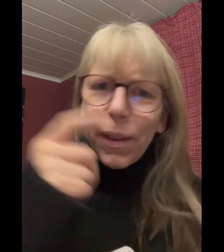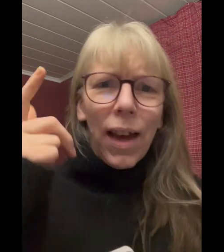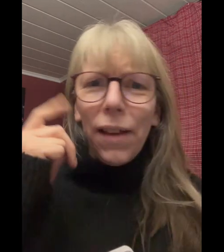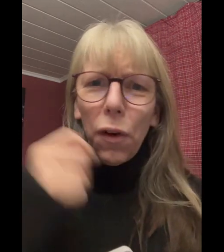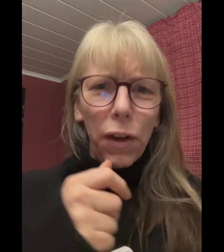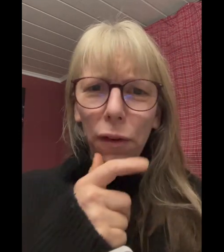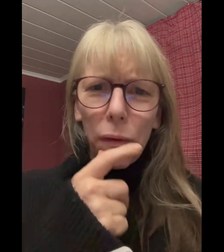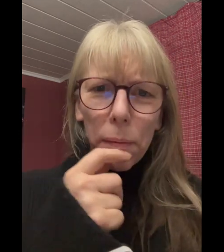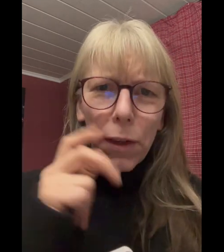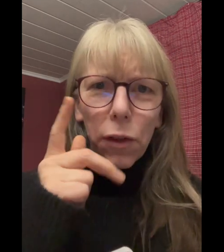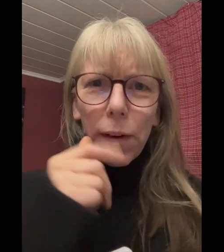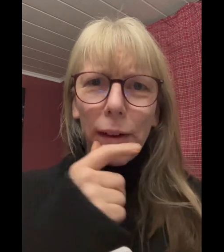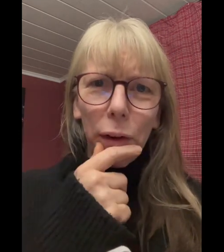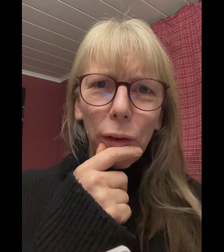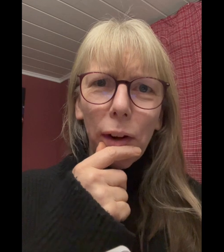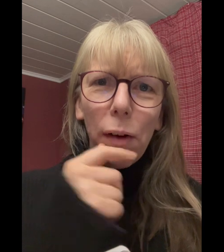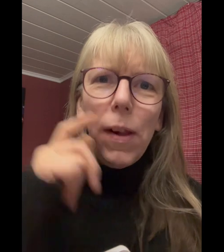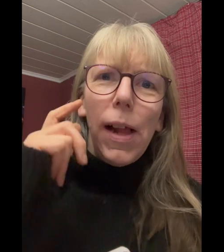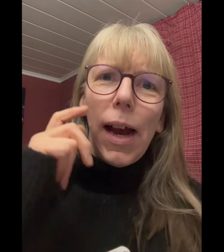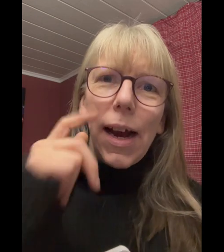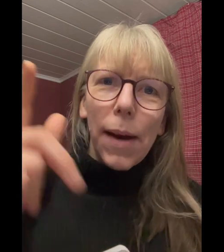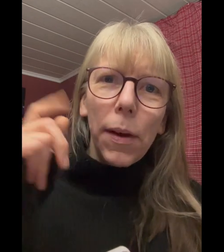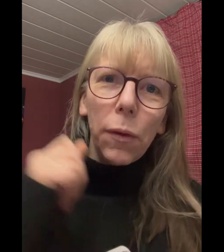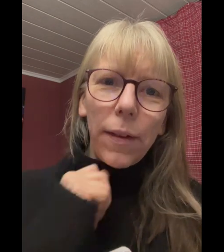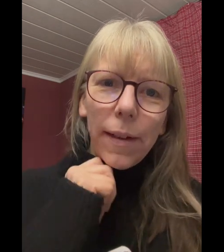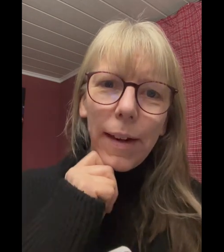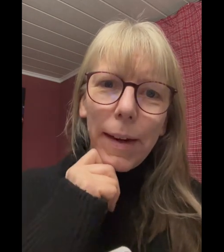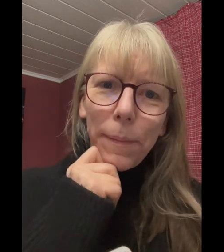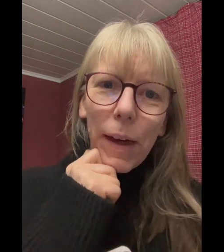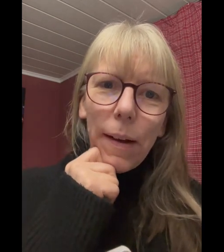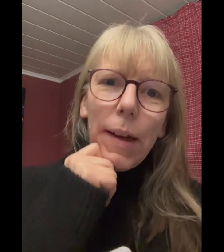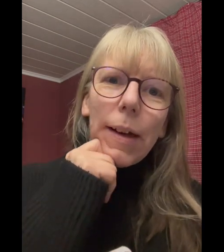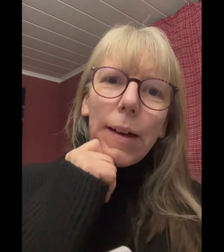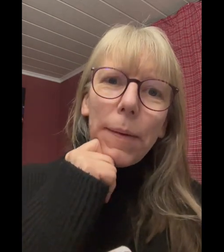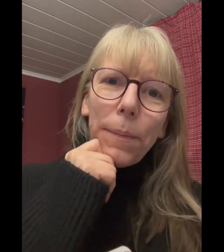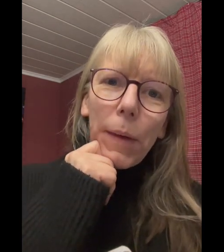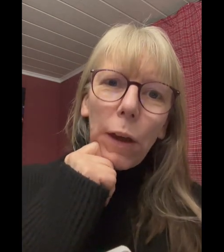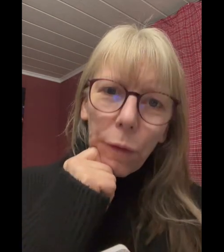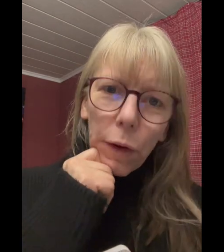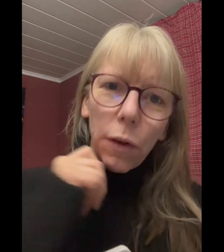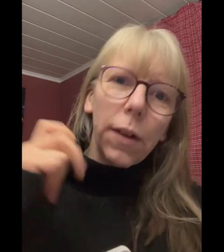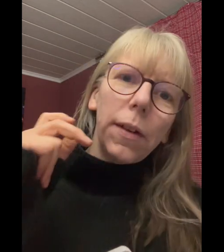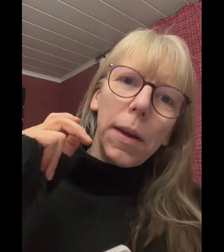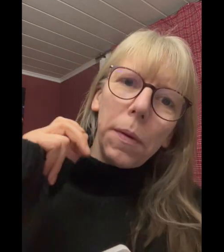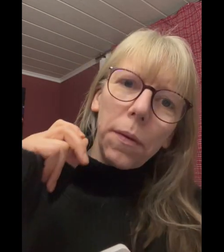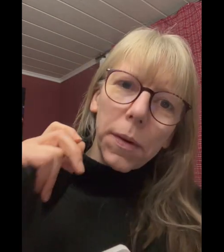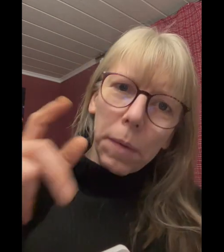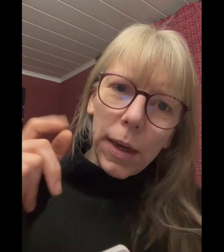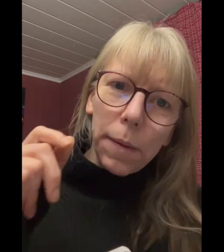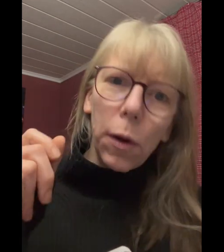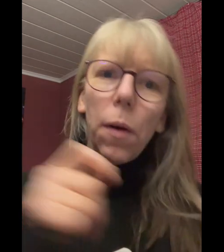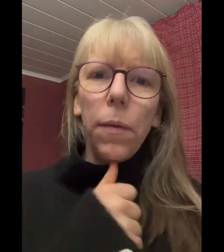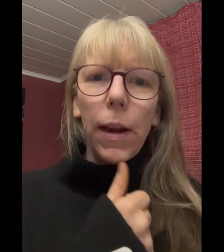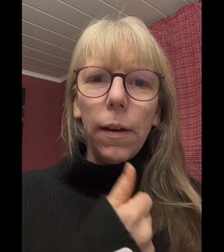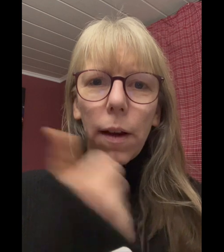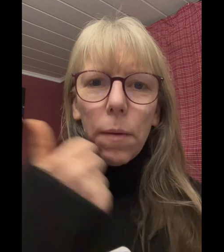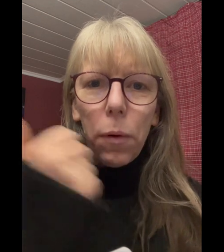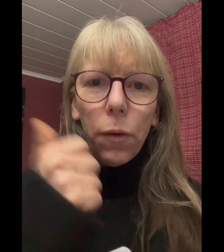Also heute ist irgendwie mein Deutsch, weiß ich auch nicht so genau. Aber so ist das Leben, ja. Ich hoffe, dass ihr ein bisschen was mitnehmen könnt. Denkt dran, Plus